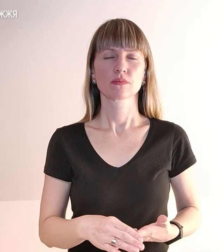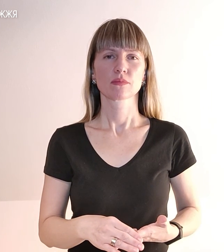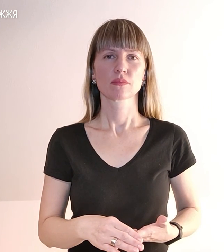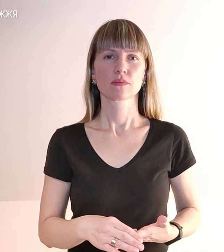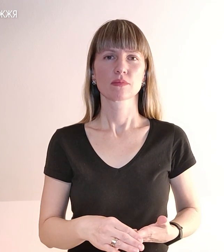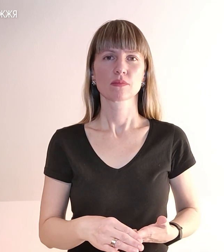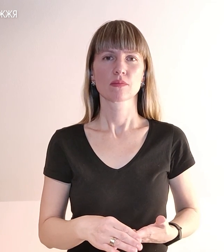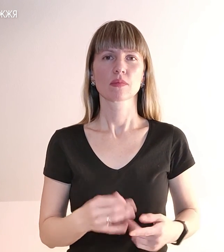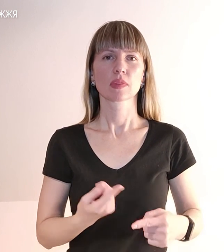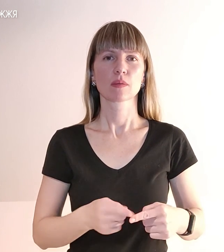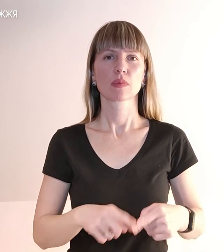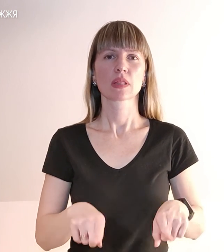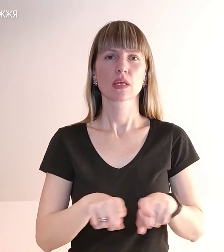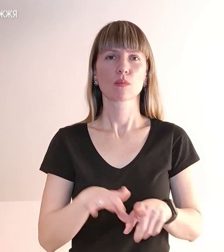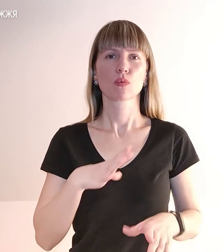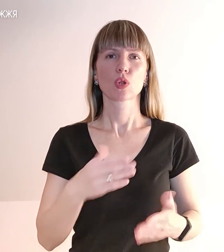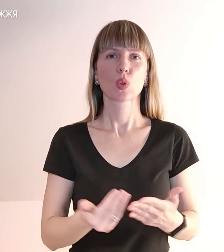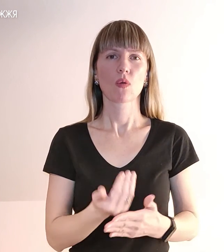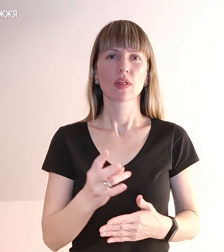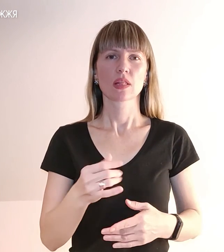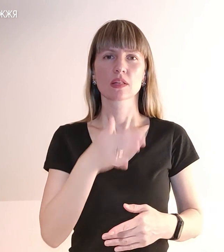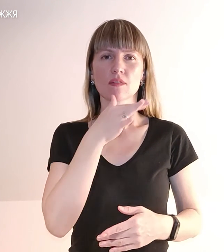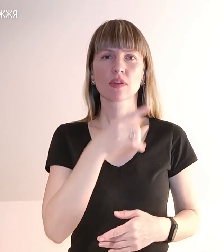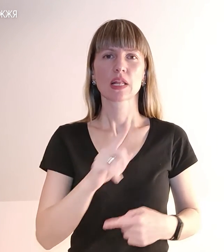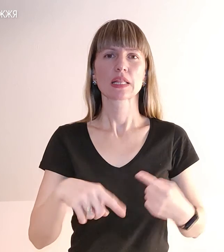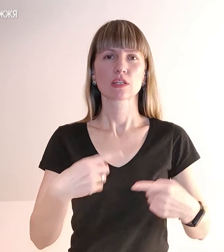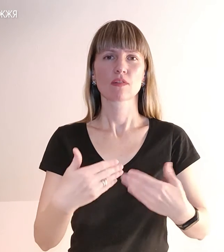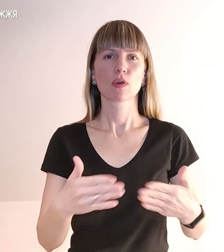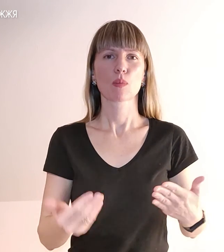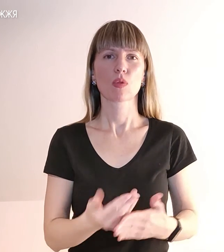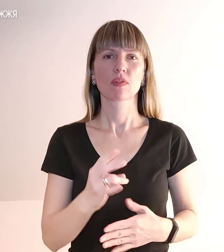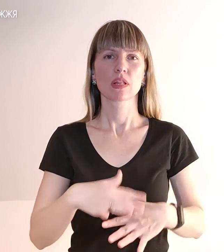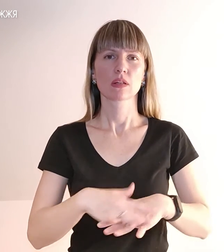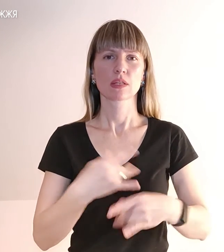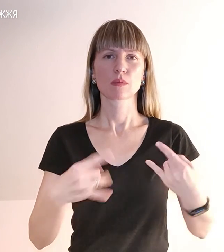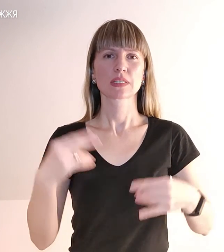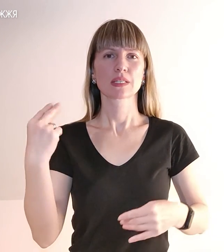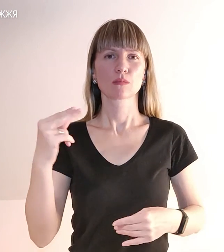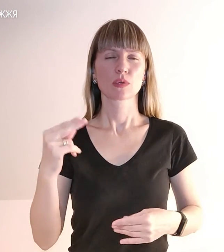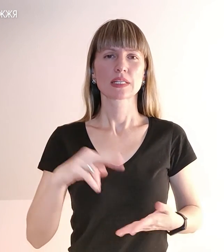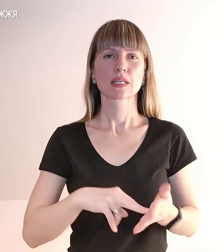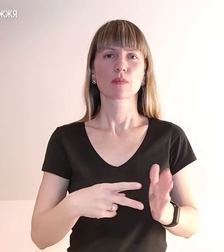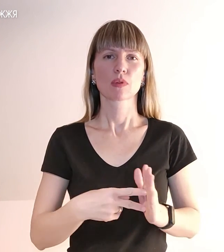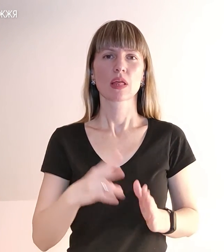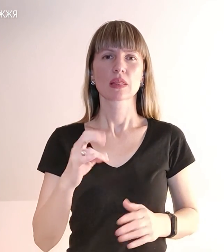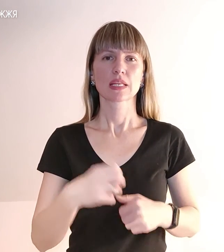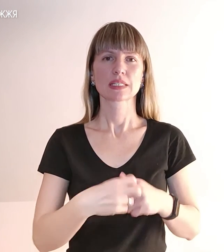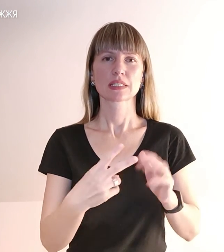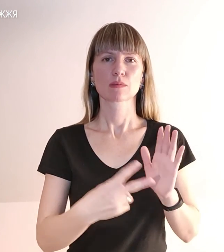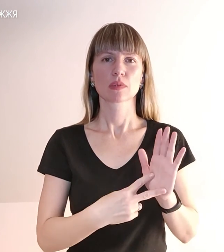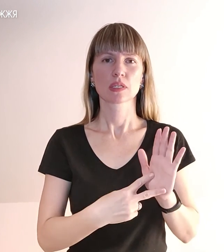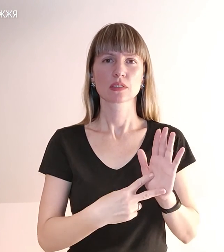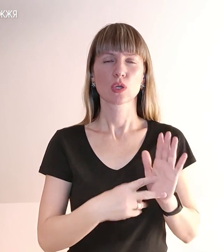Тож, такими були новини на цю мить. Наступний випуск новин на Суспільному Запоріжжя запланований на 17.00.